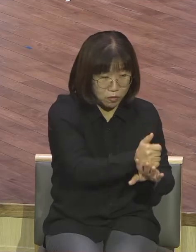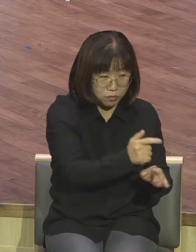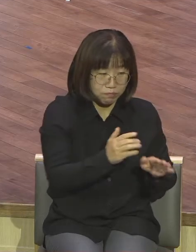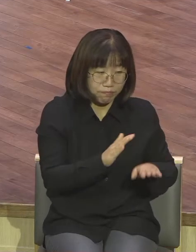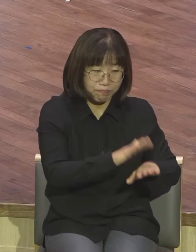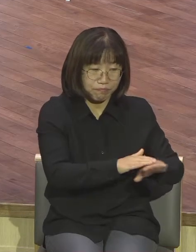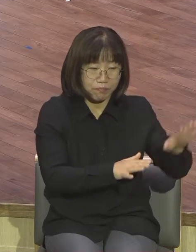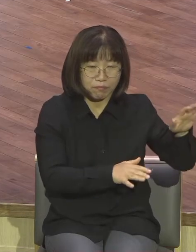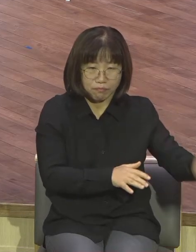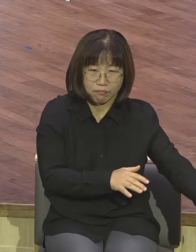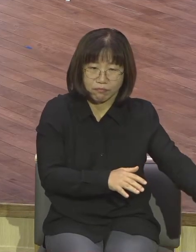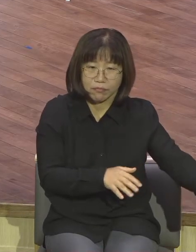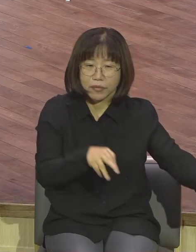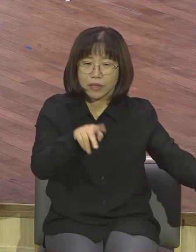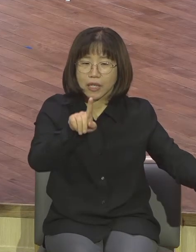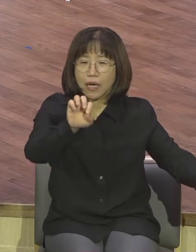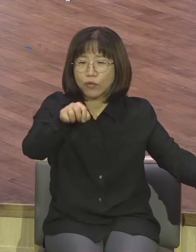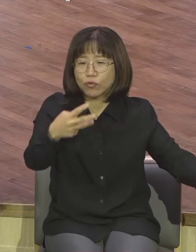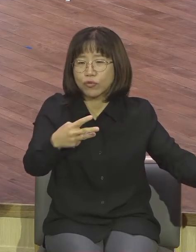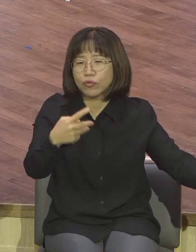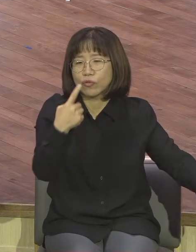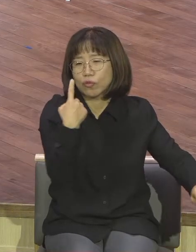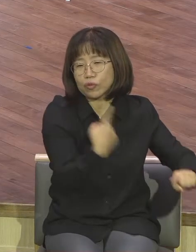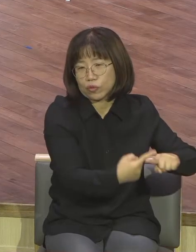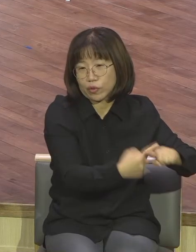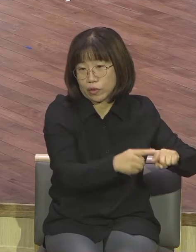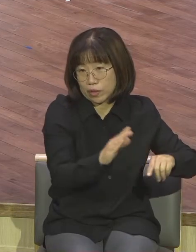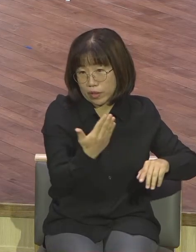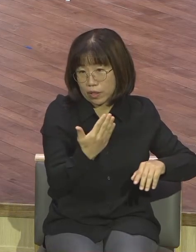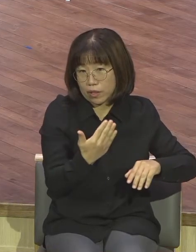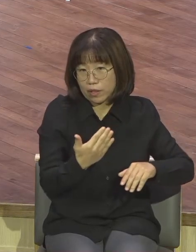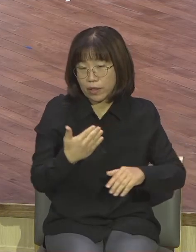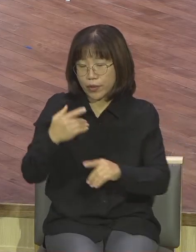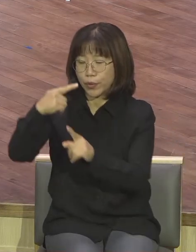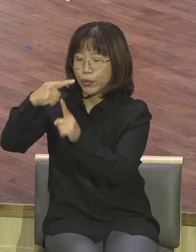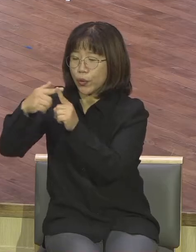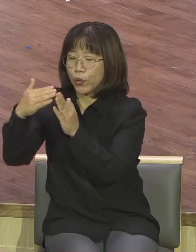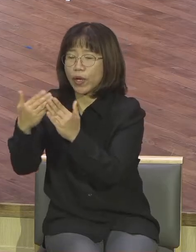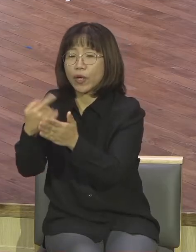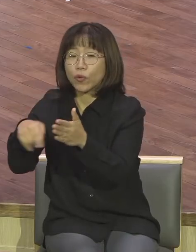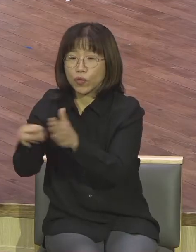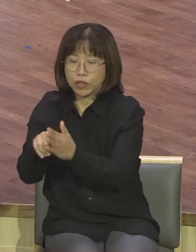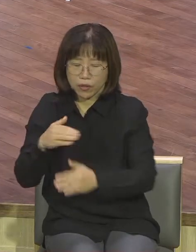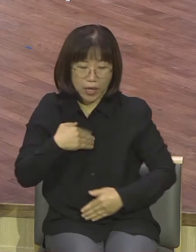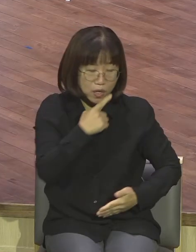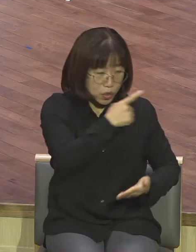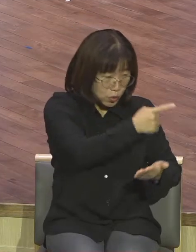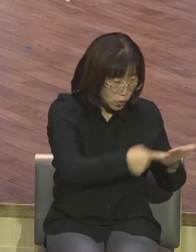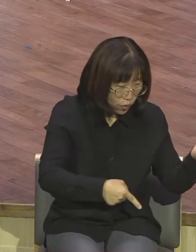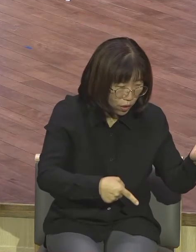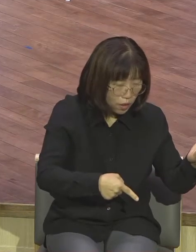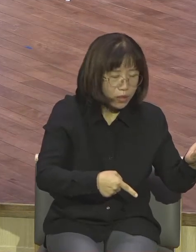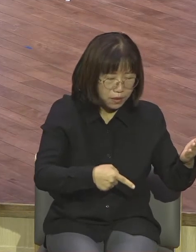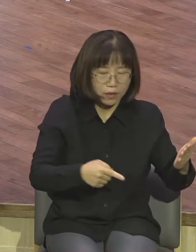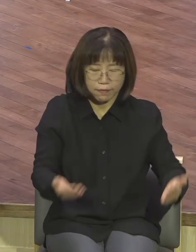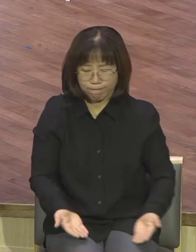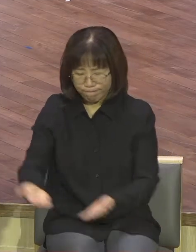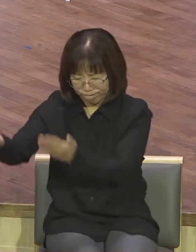내 영혼이 하나님의 나라를 위해서 몸된 교리를 위해서 주의 일에 대해서 그것이 유익하다면 아프지만은